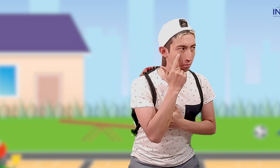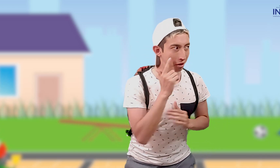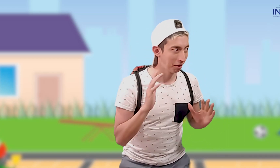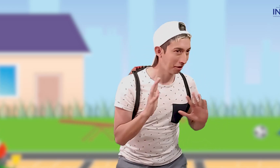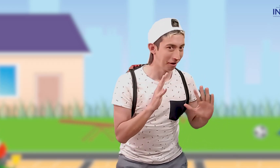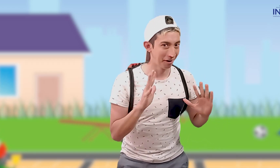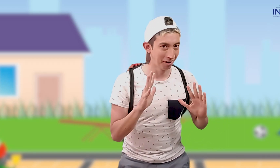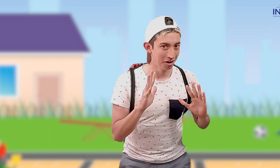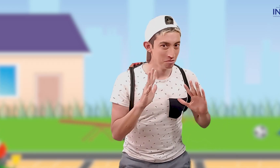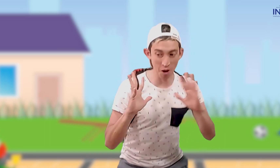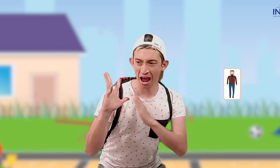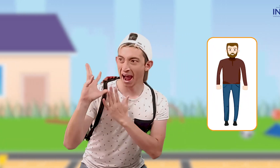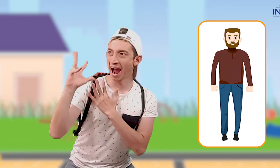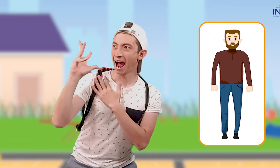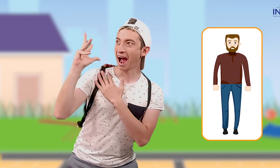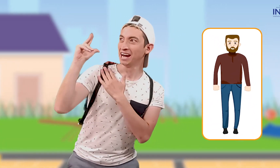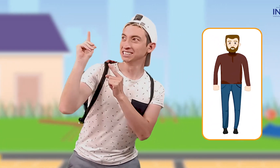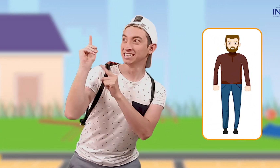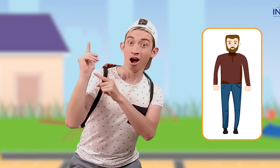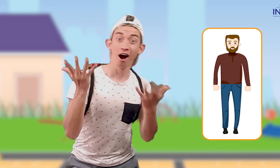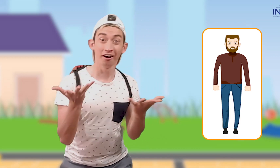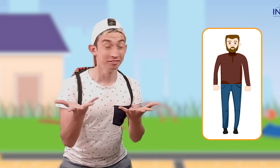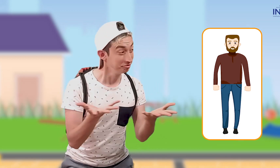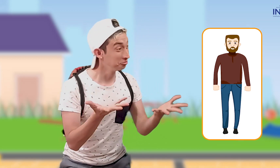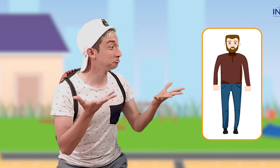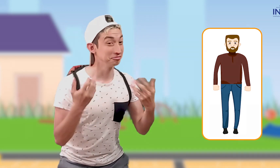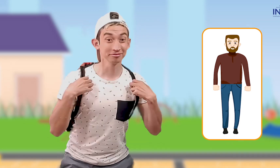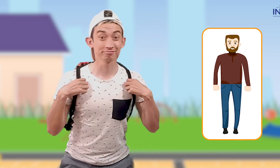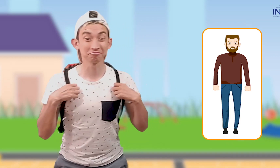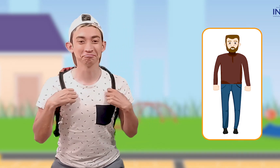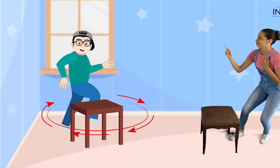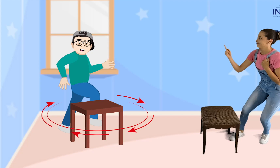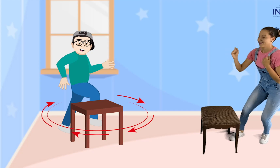seña! ¡Alto! ¡Adelante! ¿Qué van a hacer? ¡Bien!